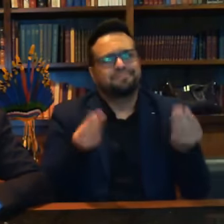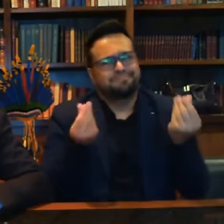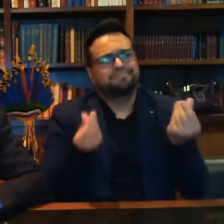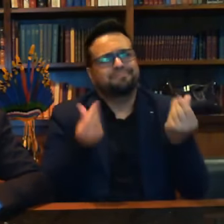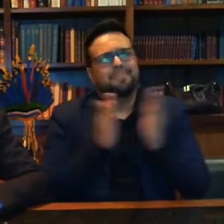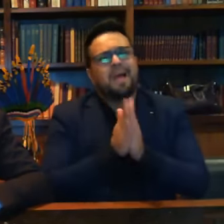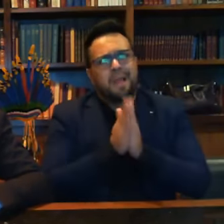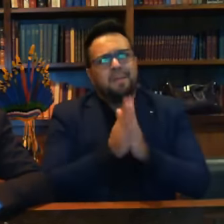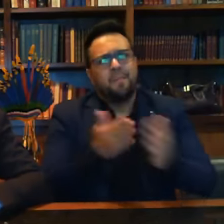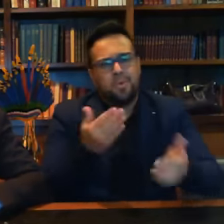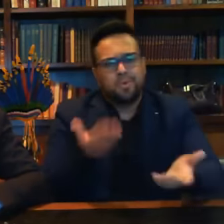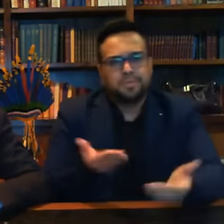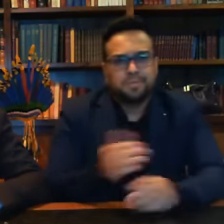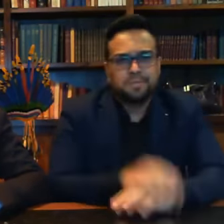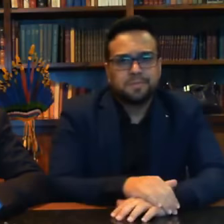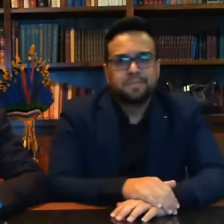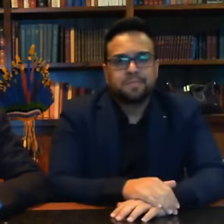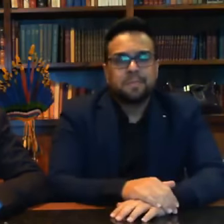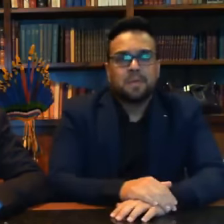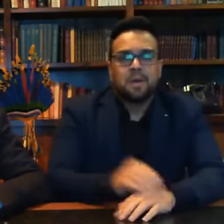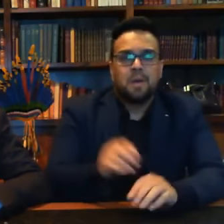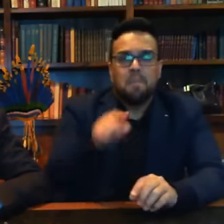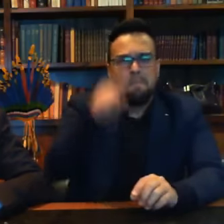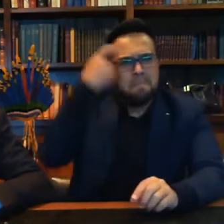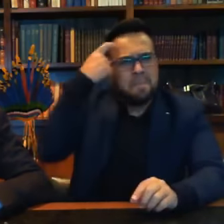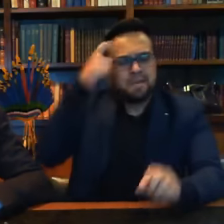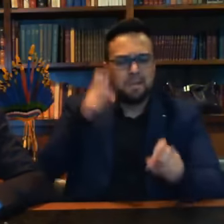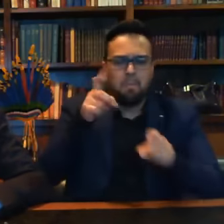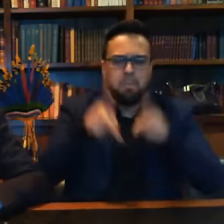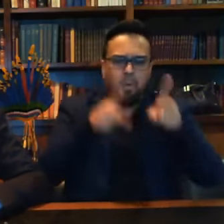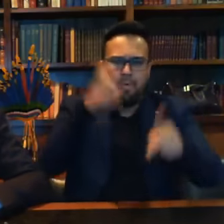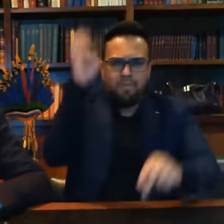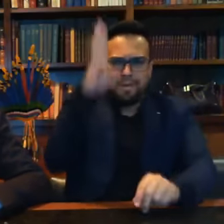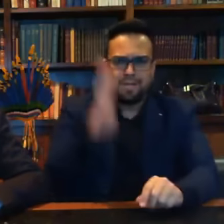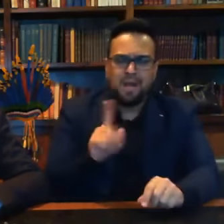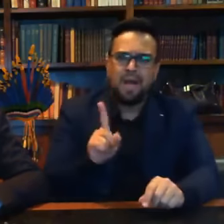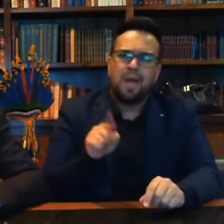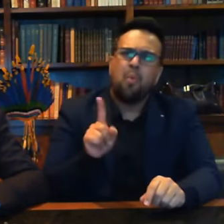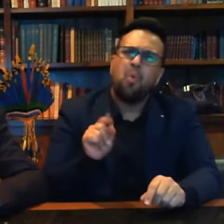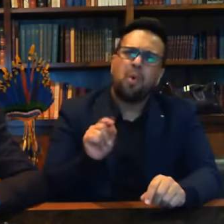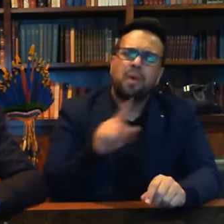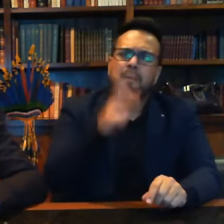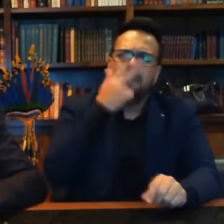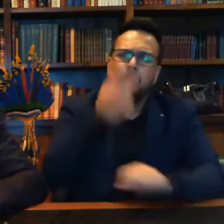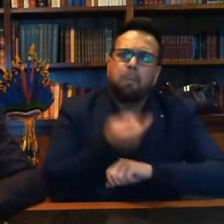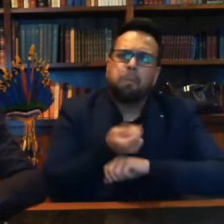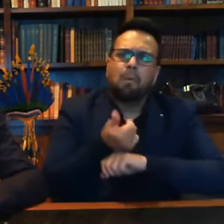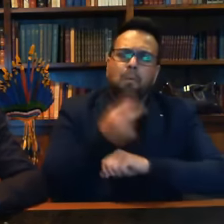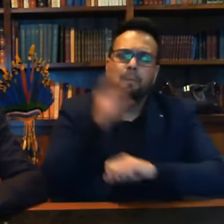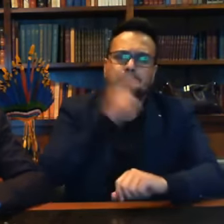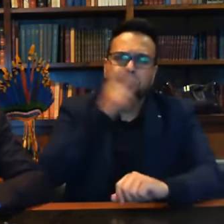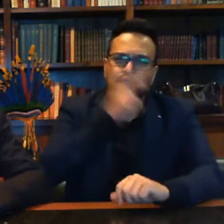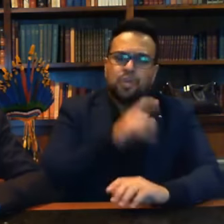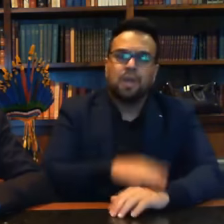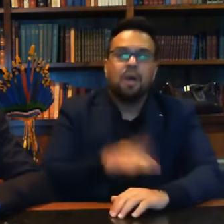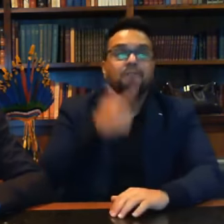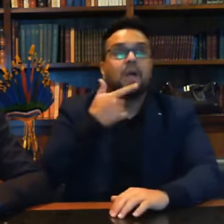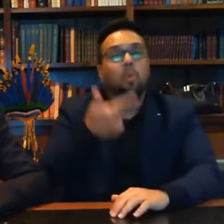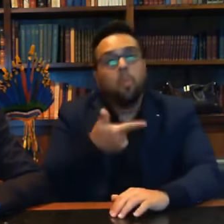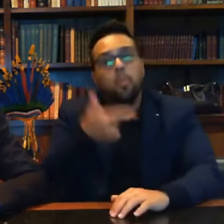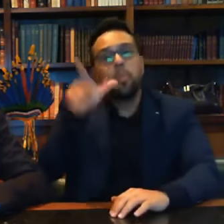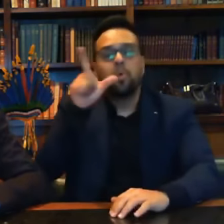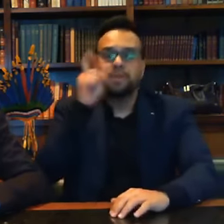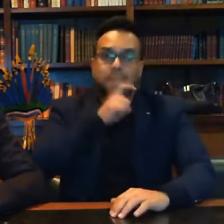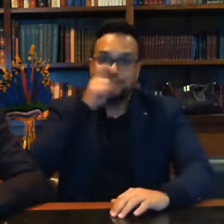achando que o povo brasileiro é o quê? É mentir dessa maneira? Daí fala outra mentira.